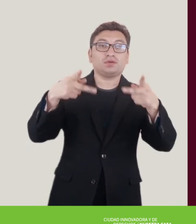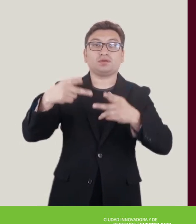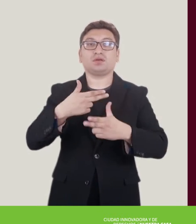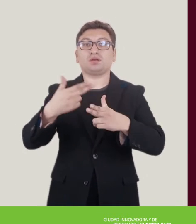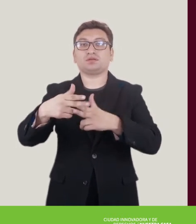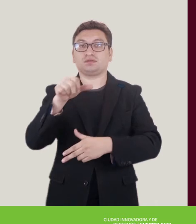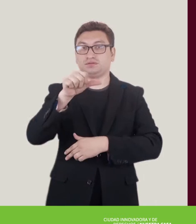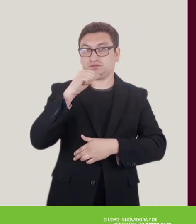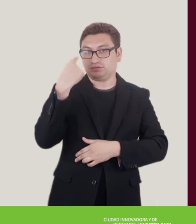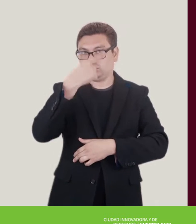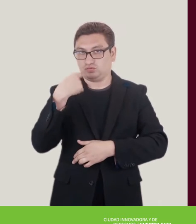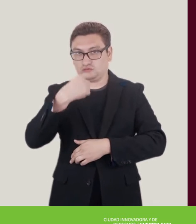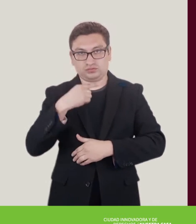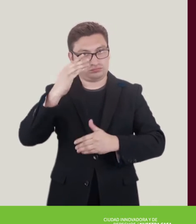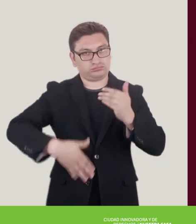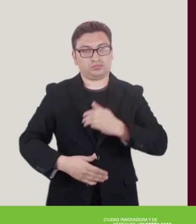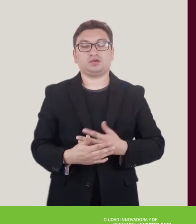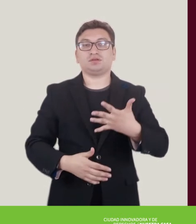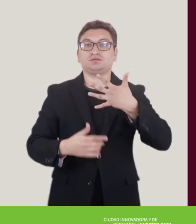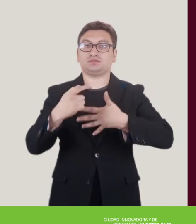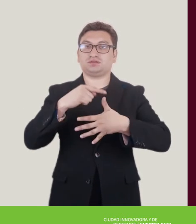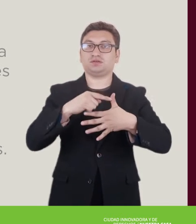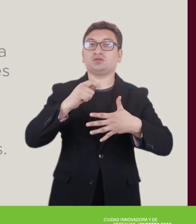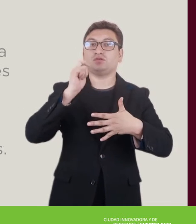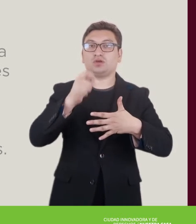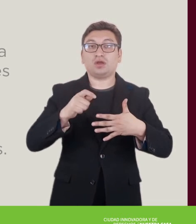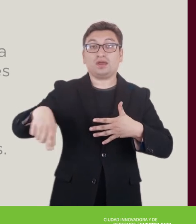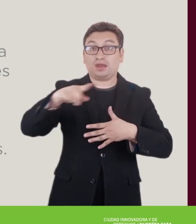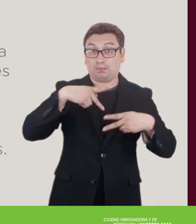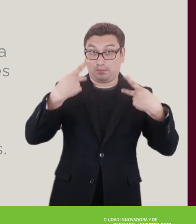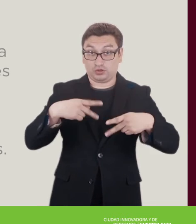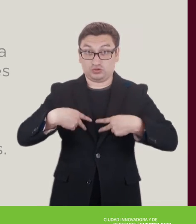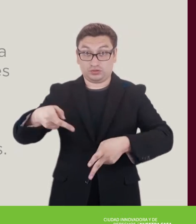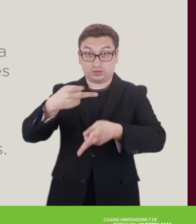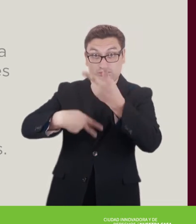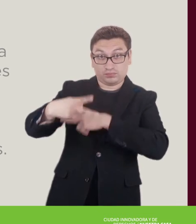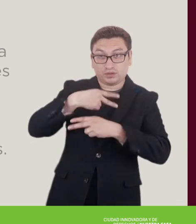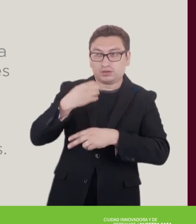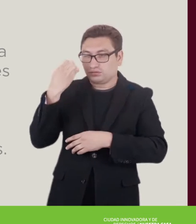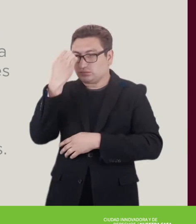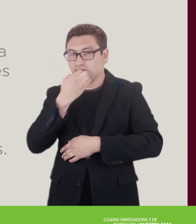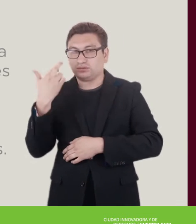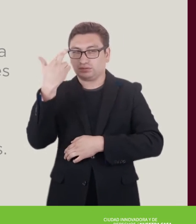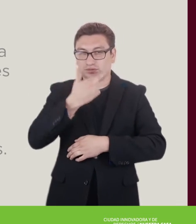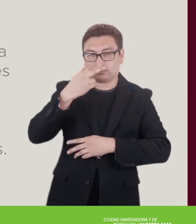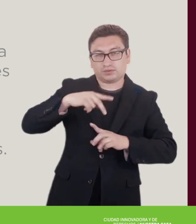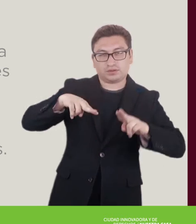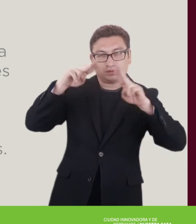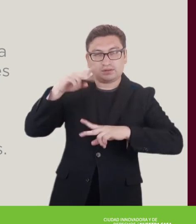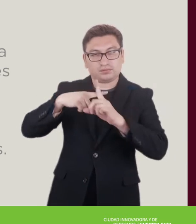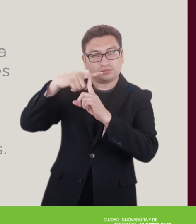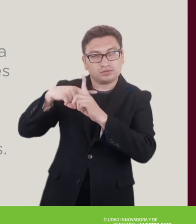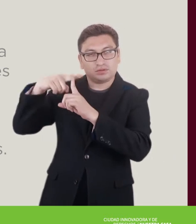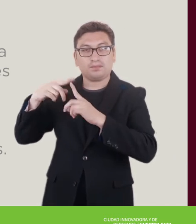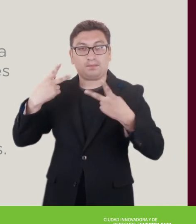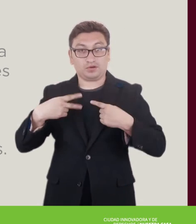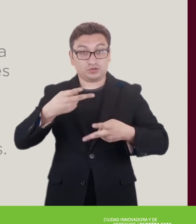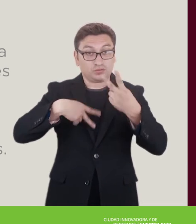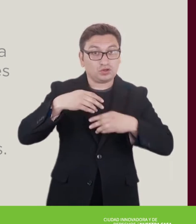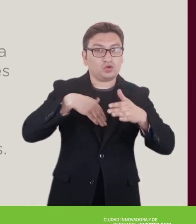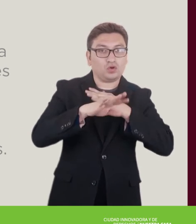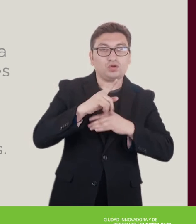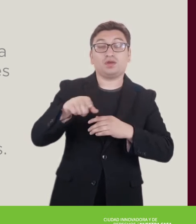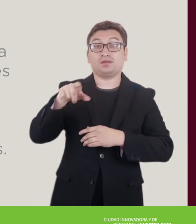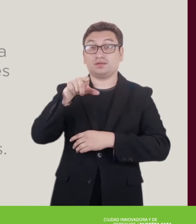4. La venta se realizará hasta las 16 horas. 5. Filtros sanitarios para la detección de síntomas y toma de temperatura